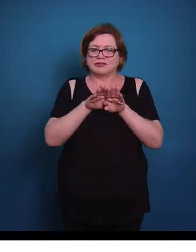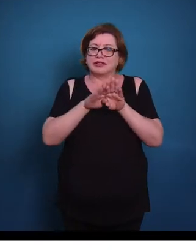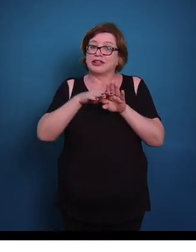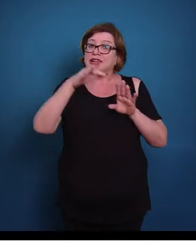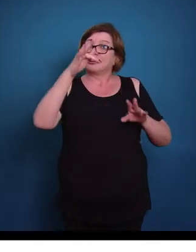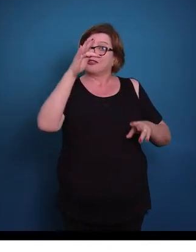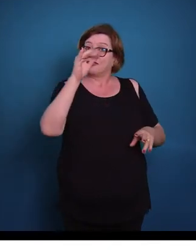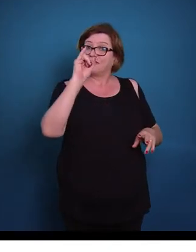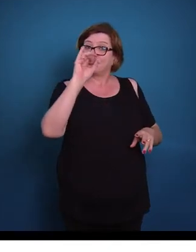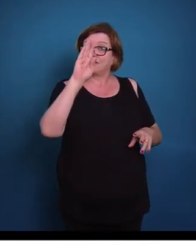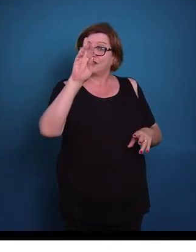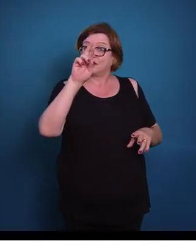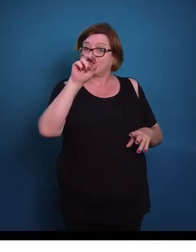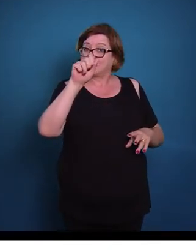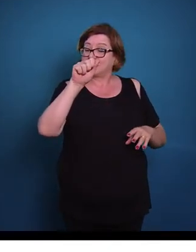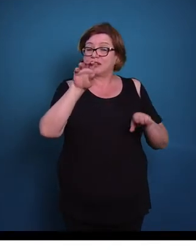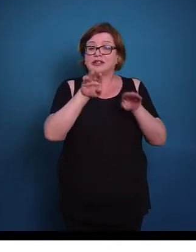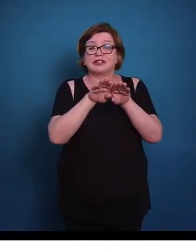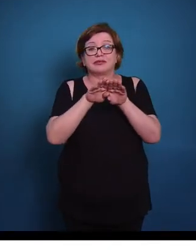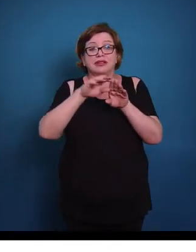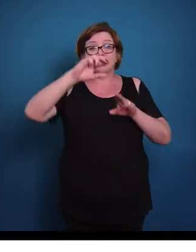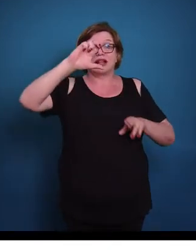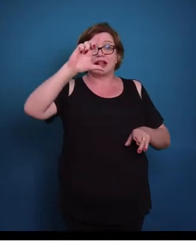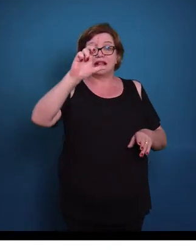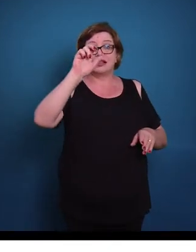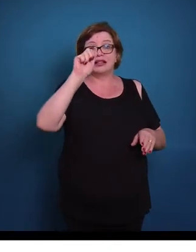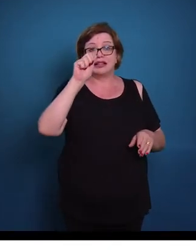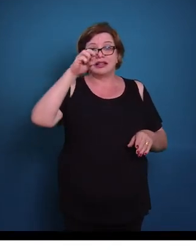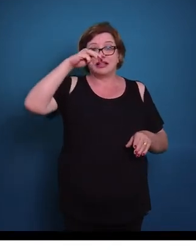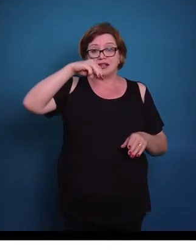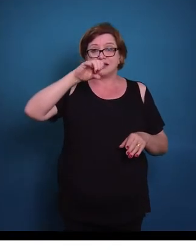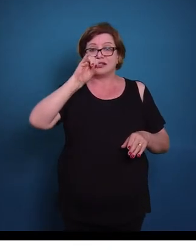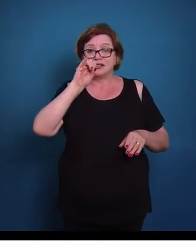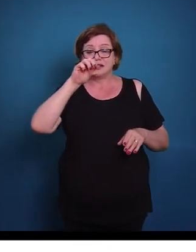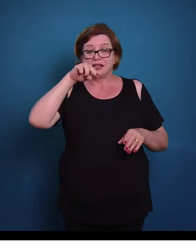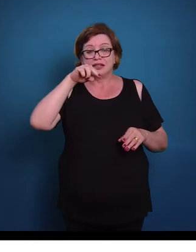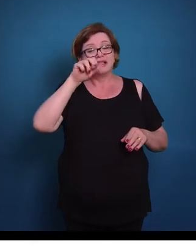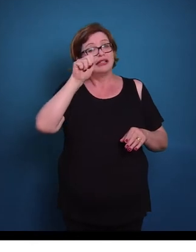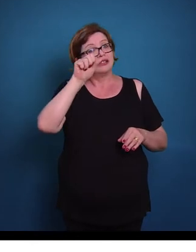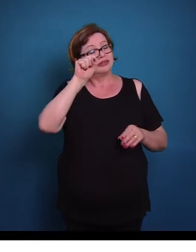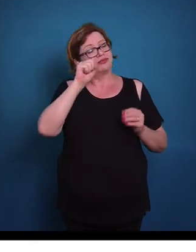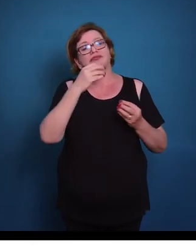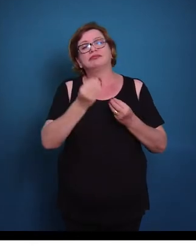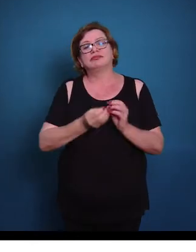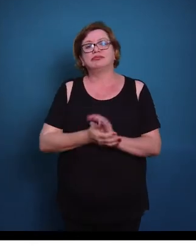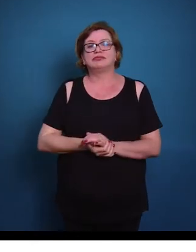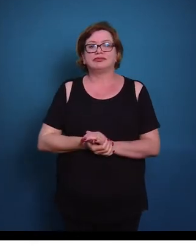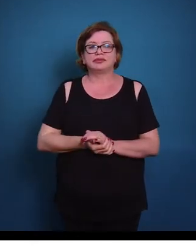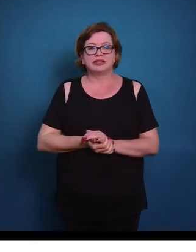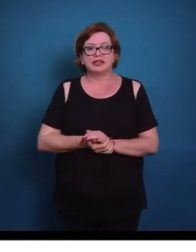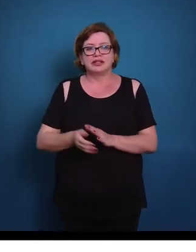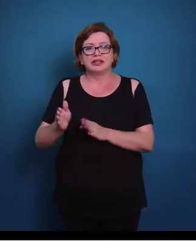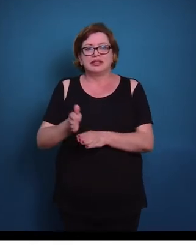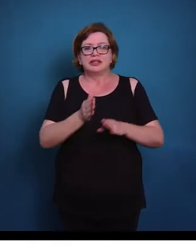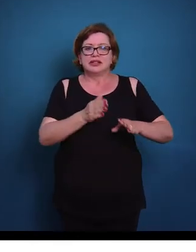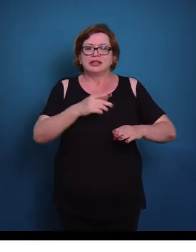como também podem formar laminas, ou redes de fibras elásticas. E nós temos a substância fundamental.